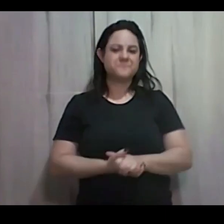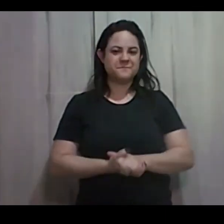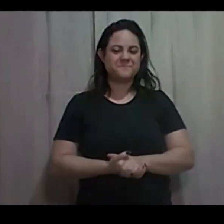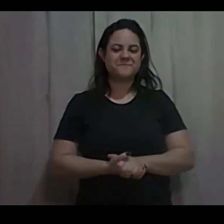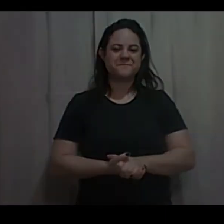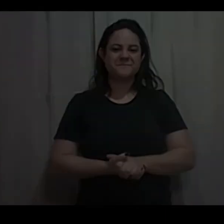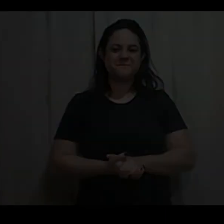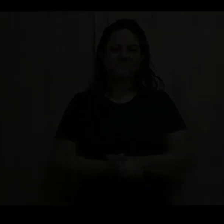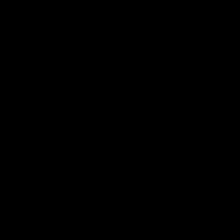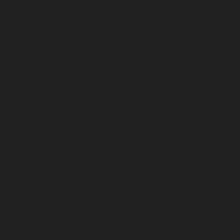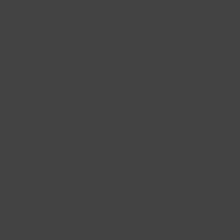Legal